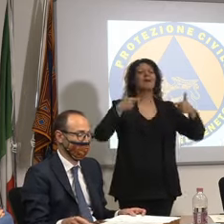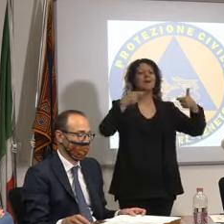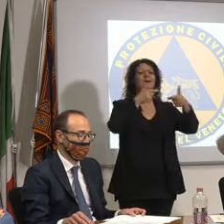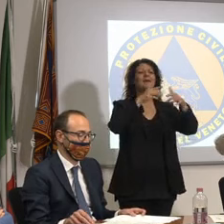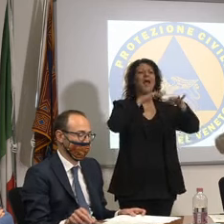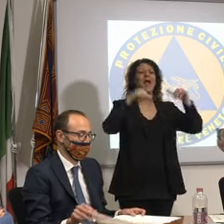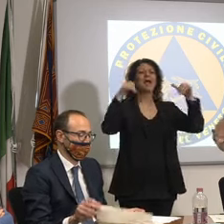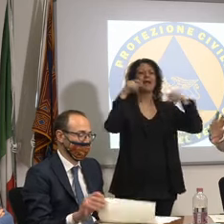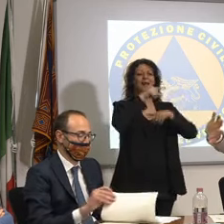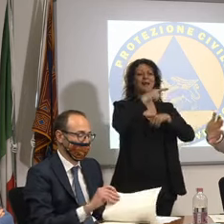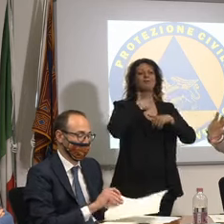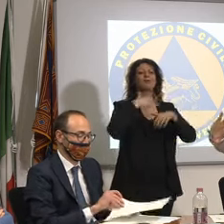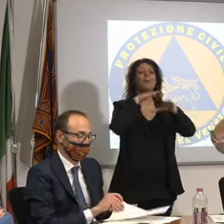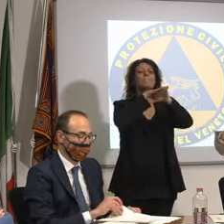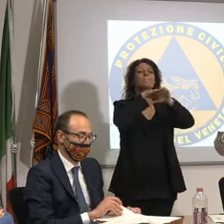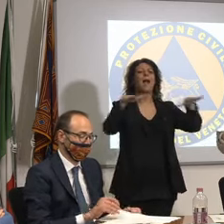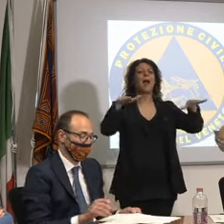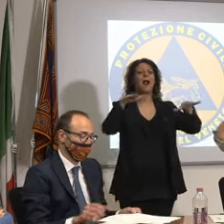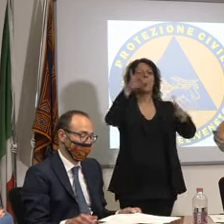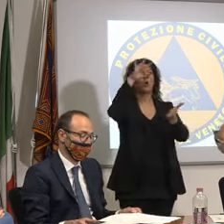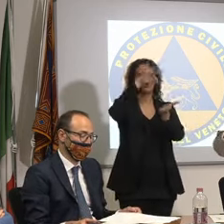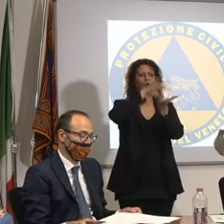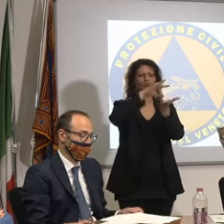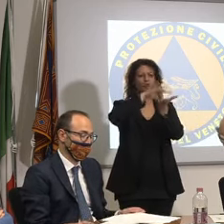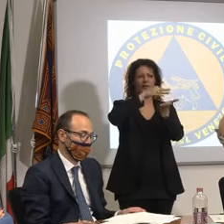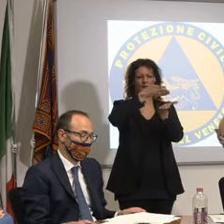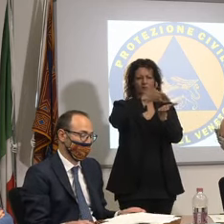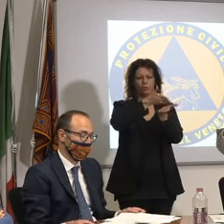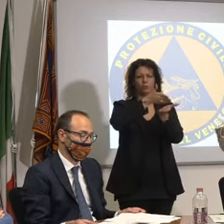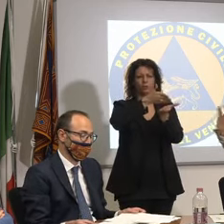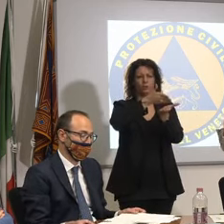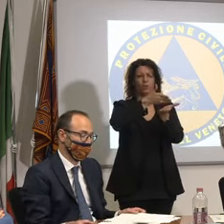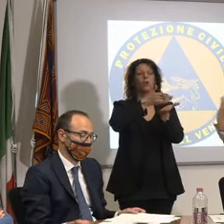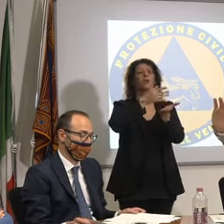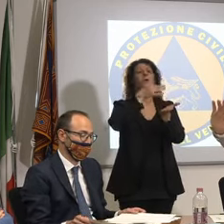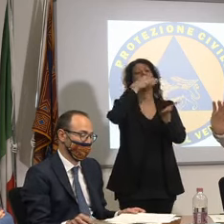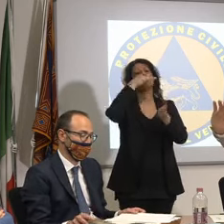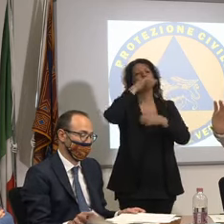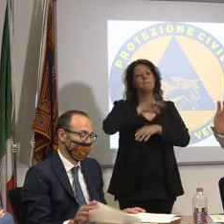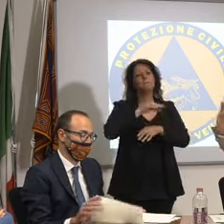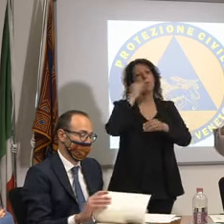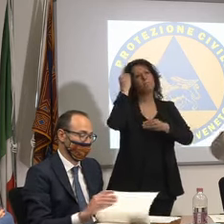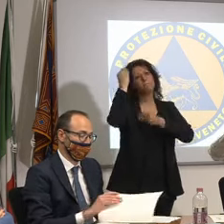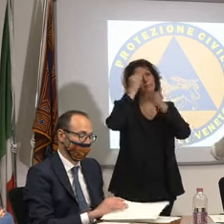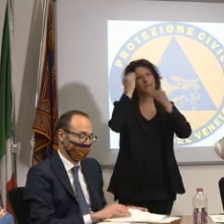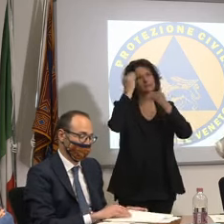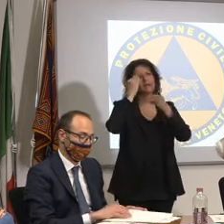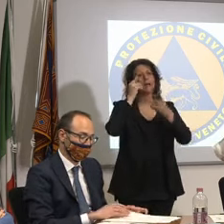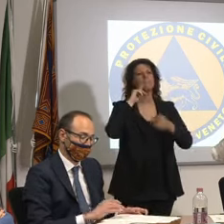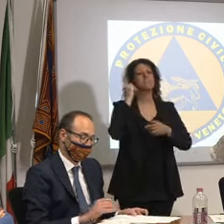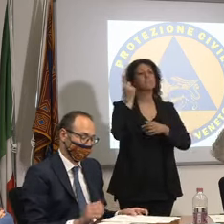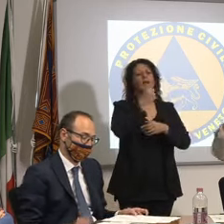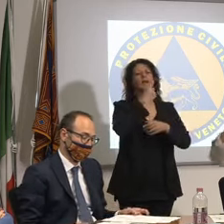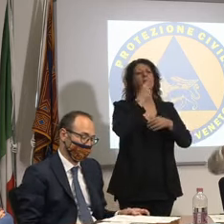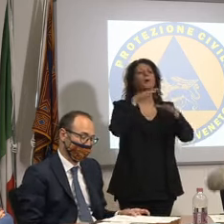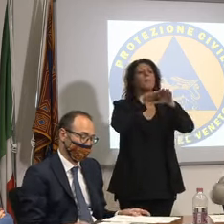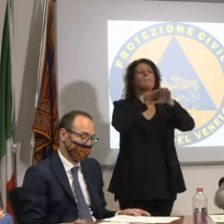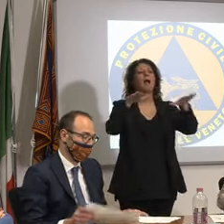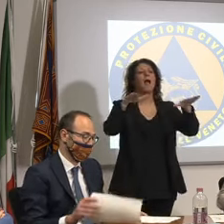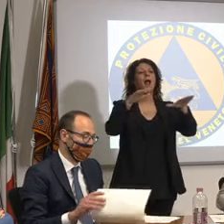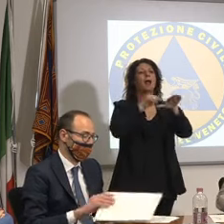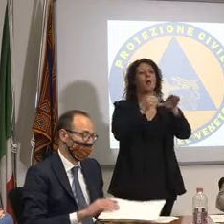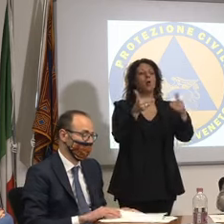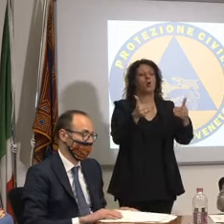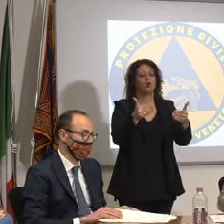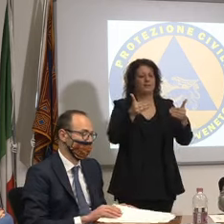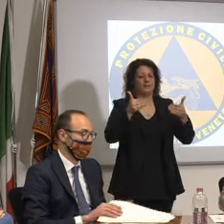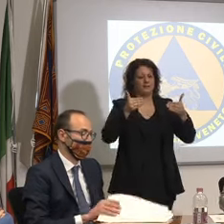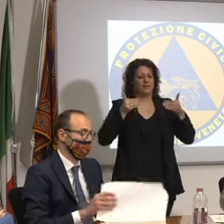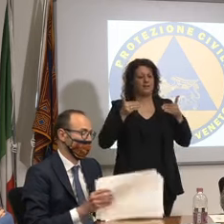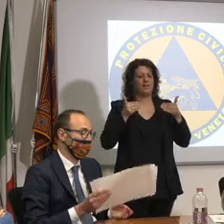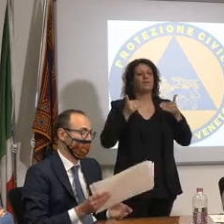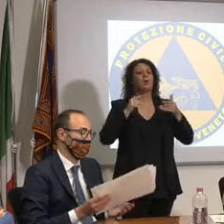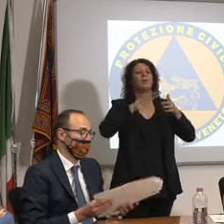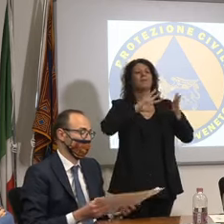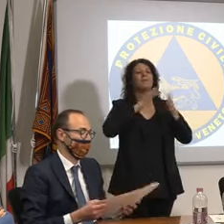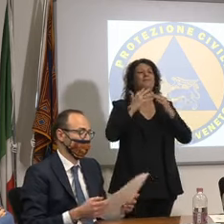poi andiamo col palco arretrato in un frontale quello classico che vediamo di solito si va tra le 10.500